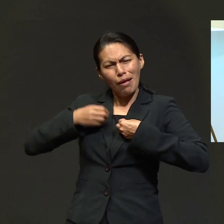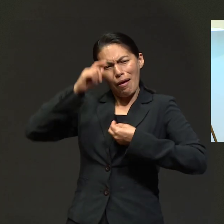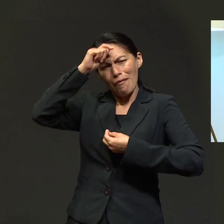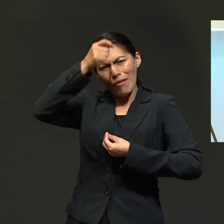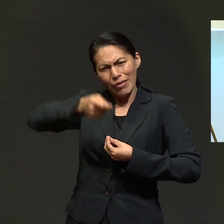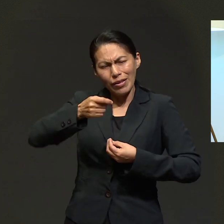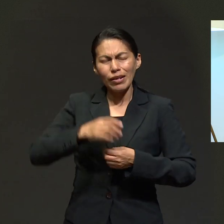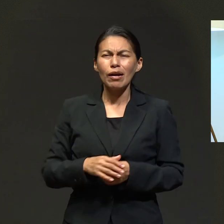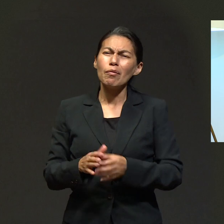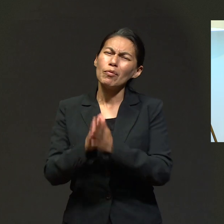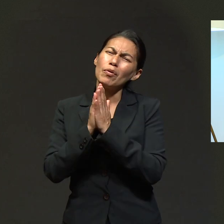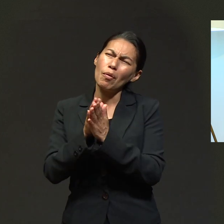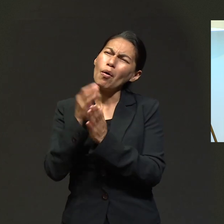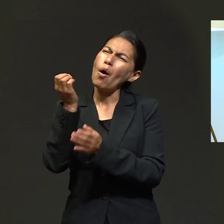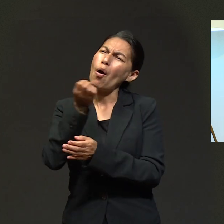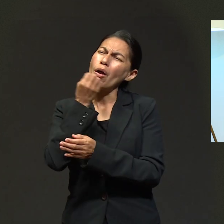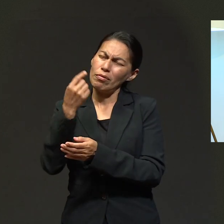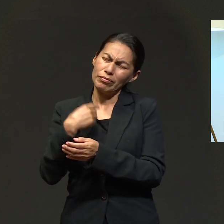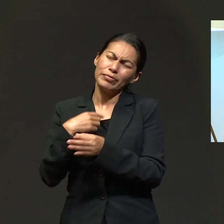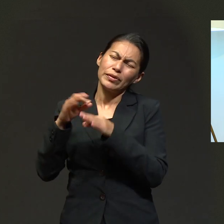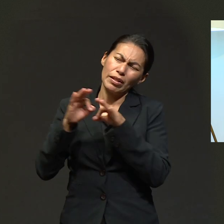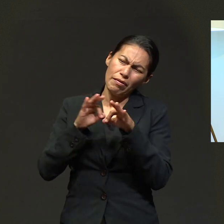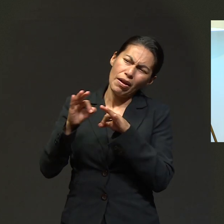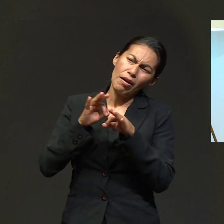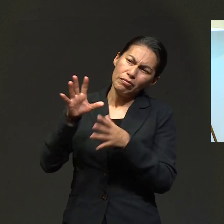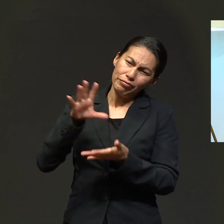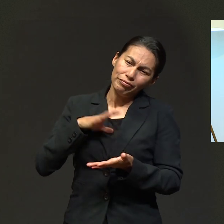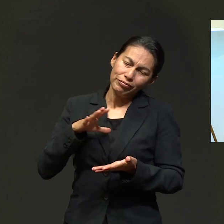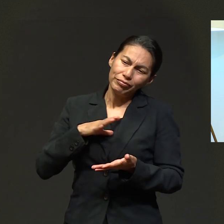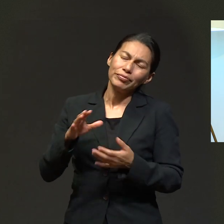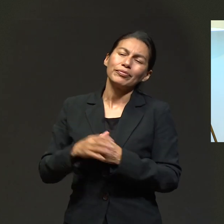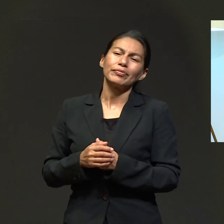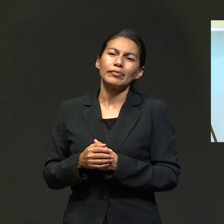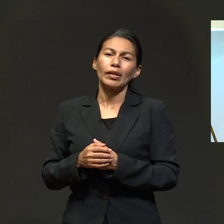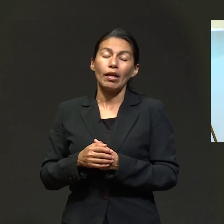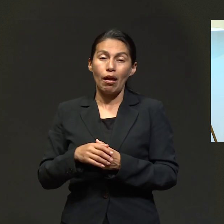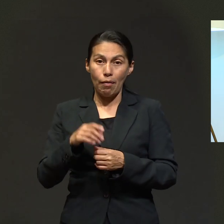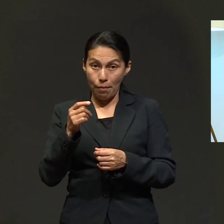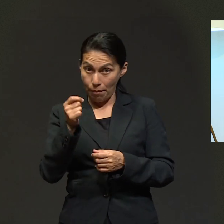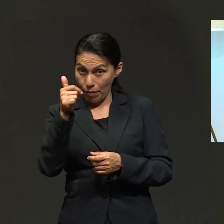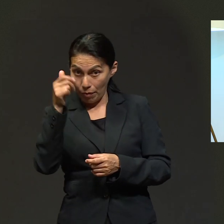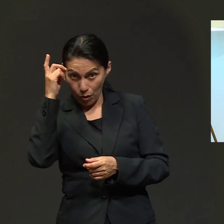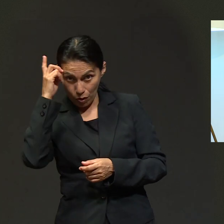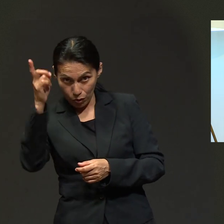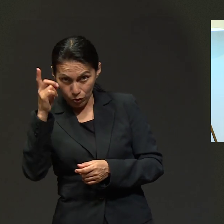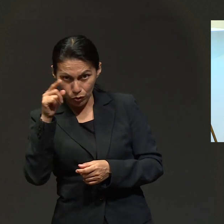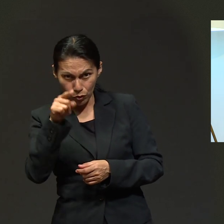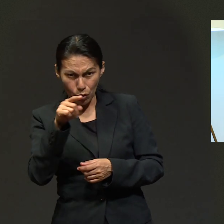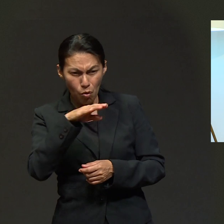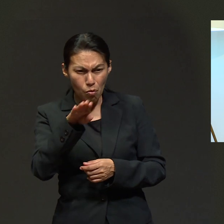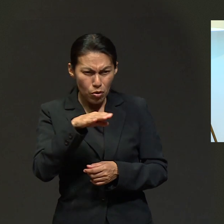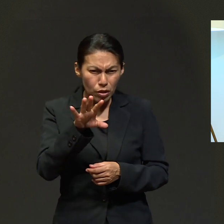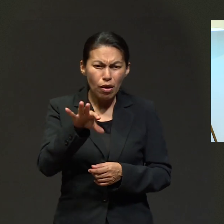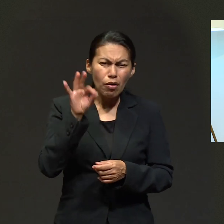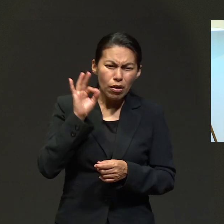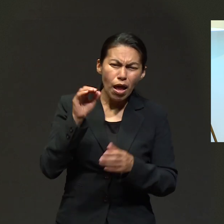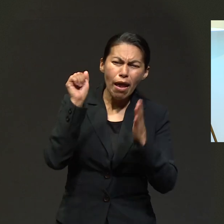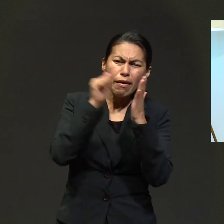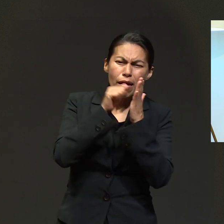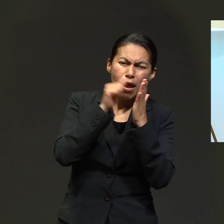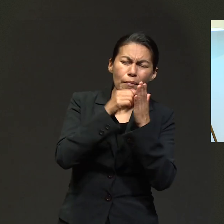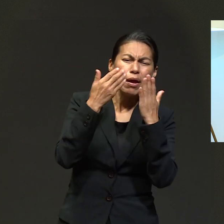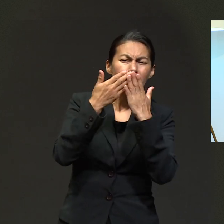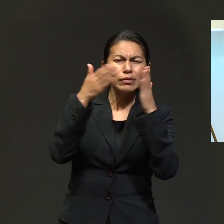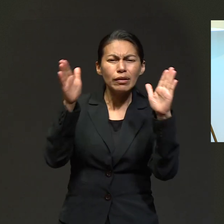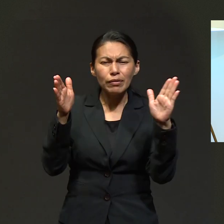trabajo. Primeramente, Dios, Ricardo, busca y hallarás, llama y se abrirá, porque esta es la promesa.